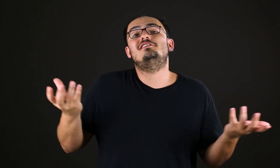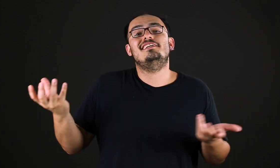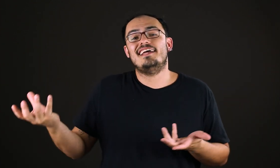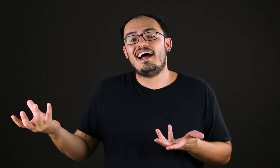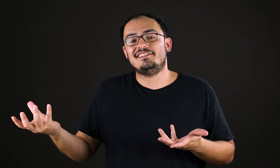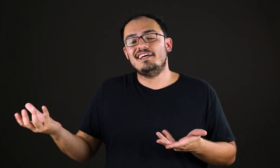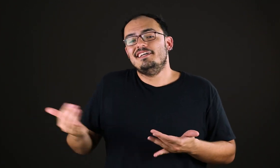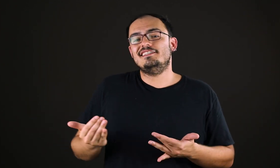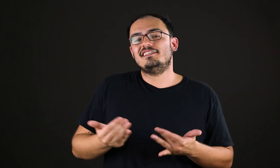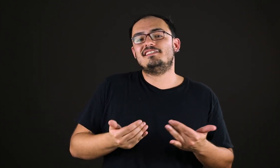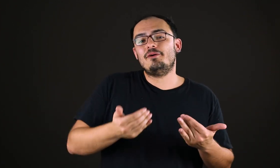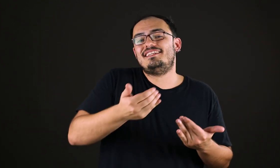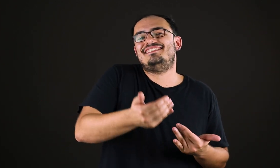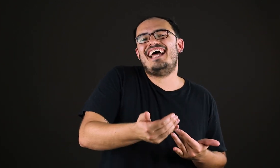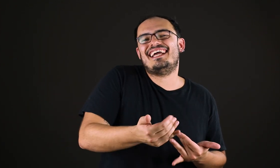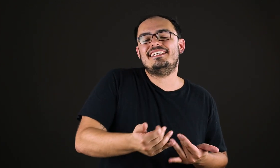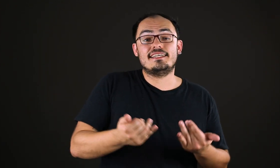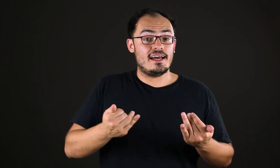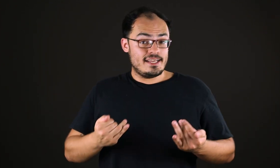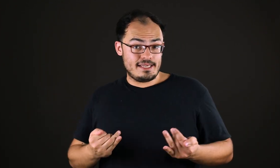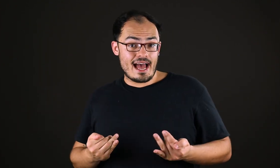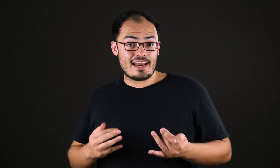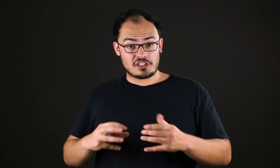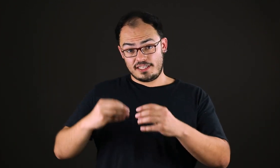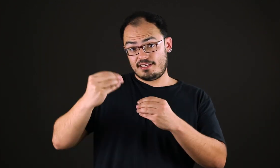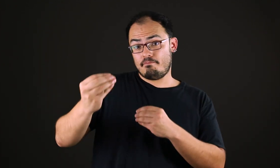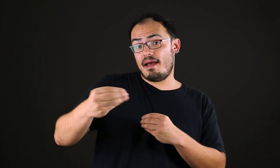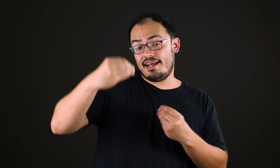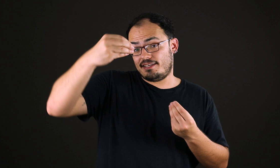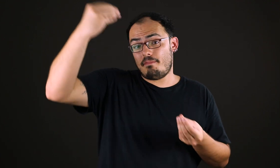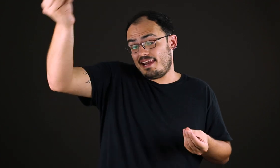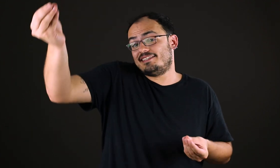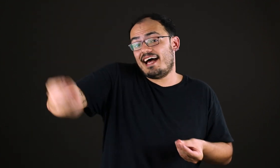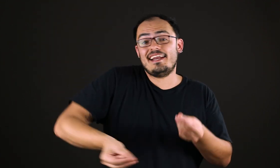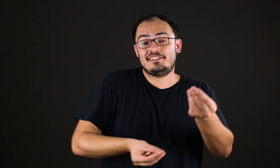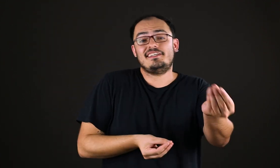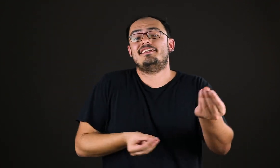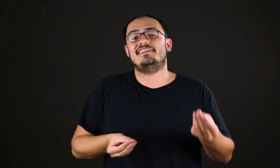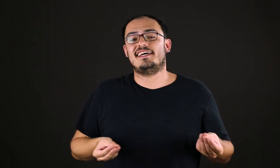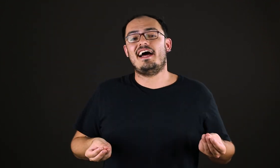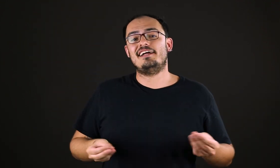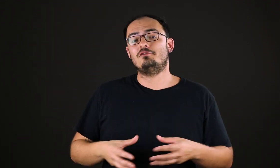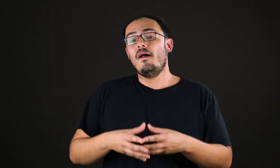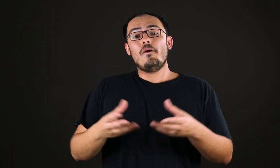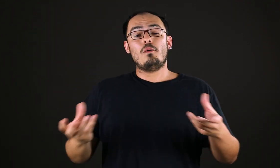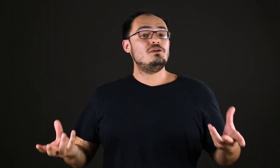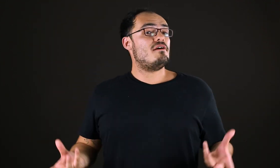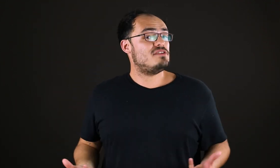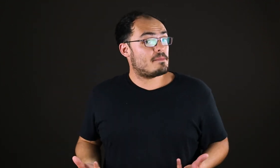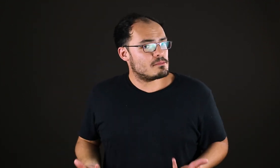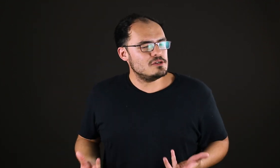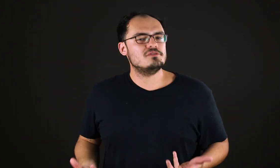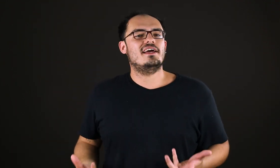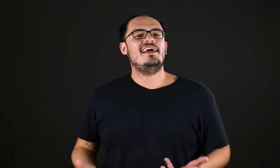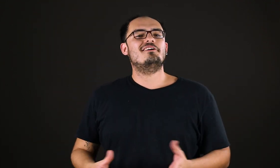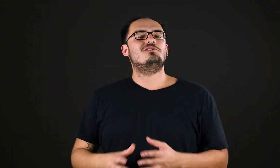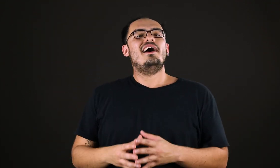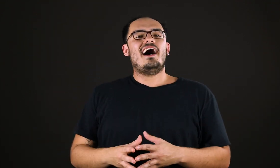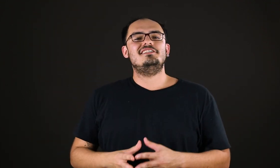utilidade, distinção entre técnica e arte, entre belas artes e artesanato. Como não havia, para muitos gregos, a